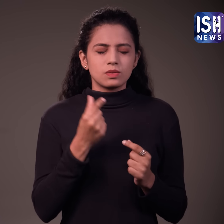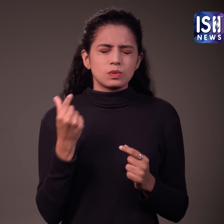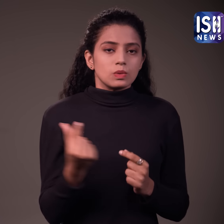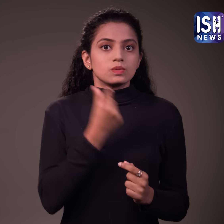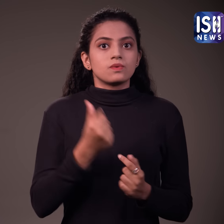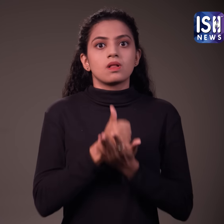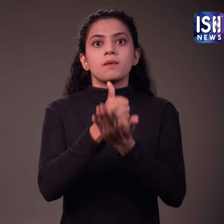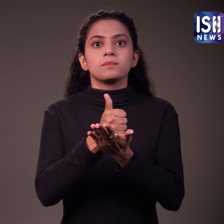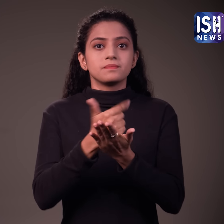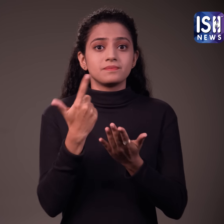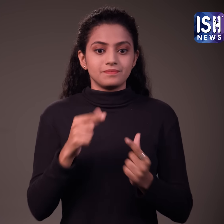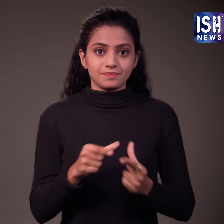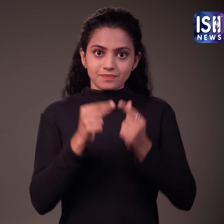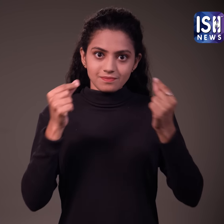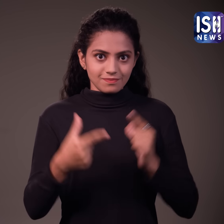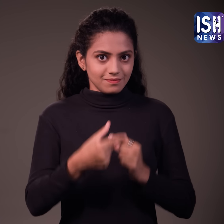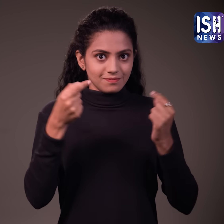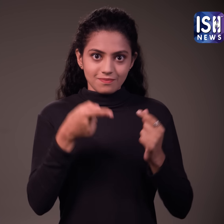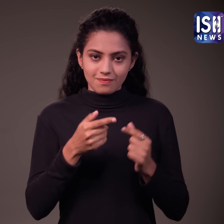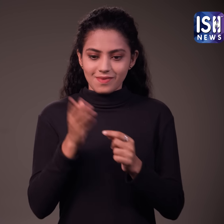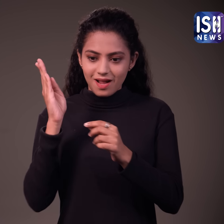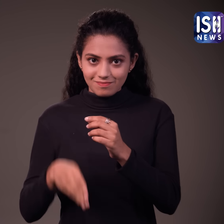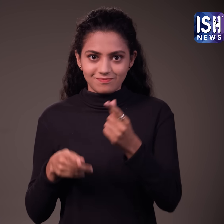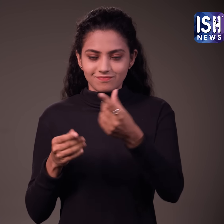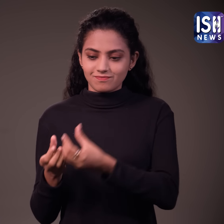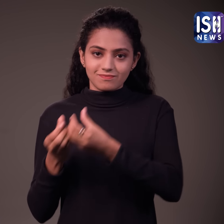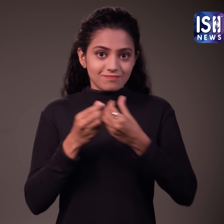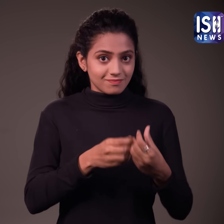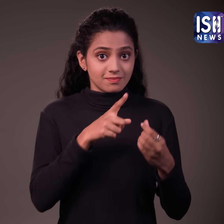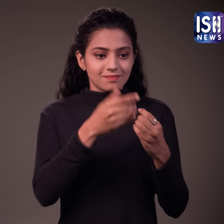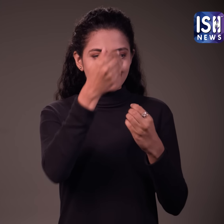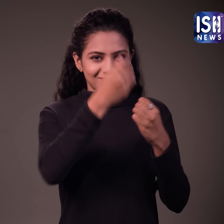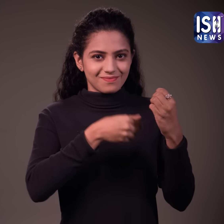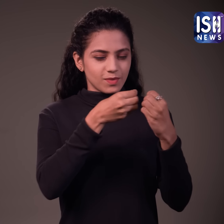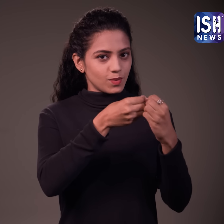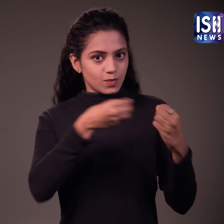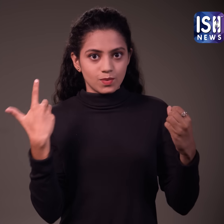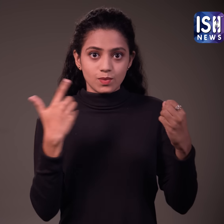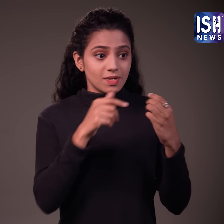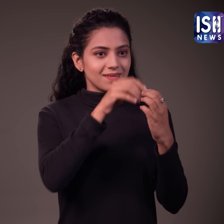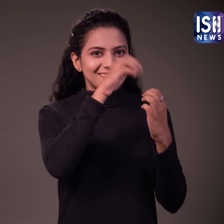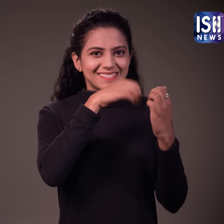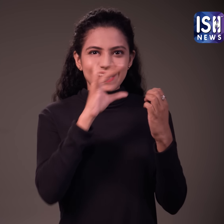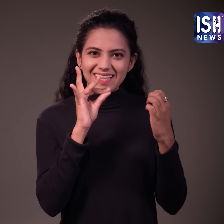अलोवेरा बहुत फायदेमंद होता है कुछ मात्रा में अलोवेरा का ताजा जेल निकाल ले